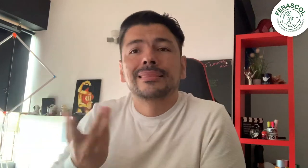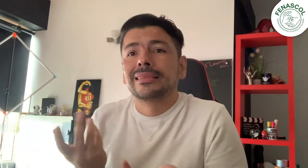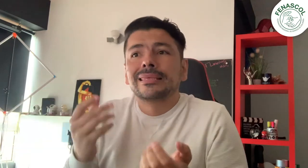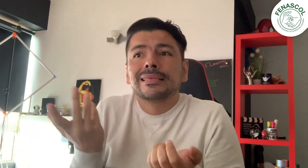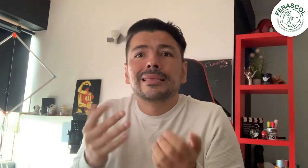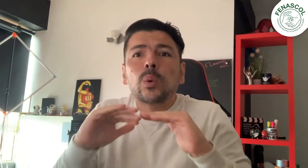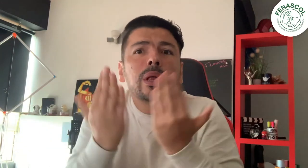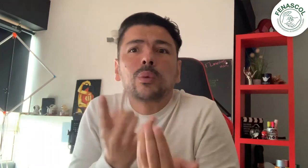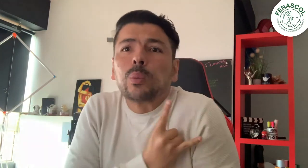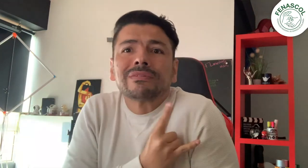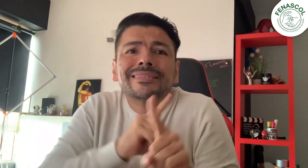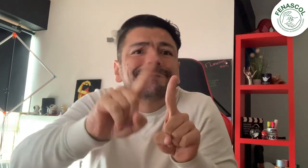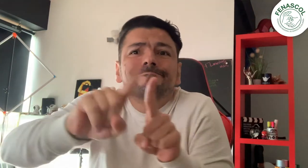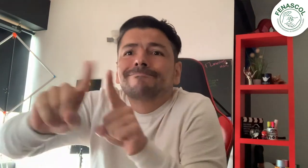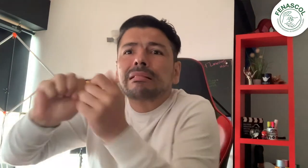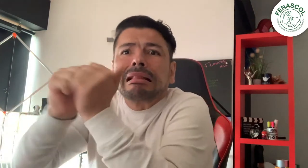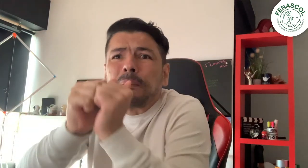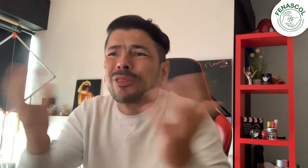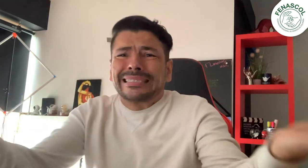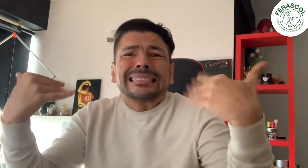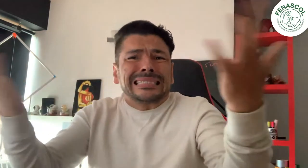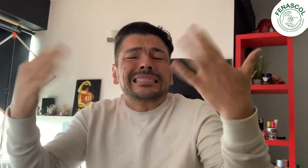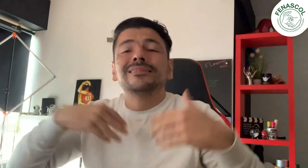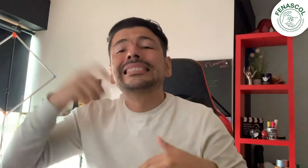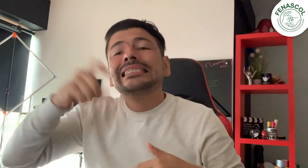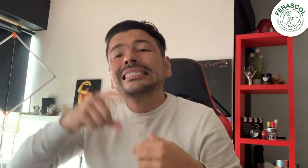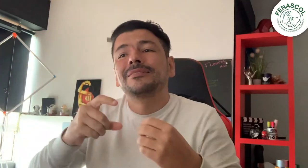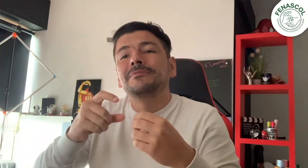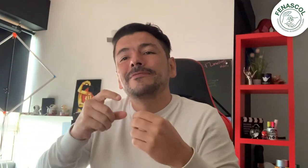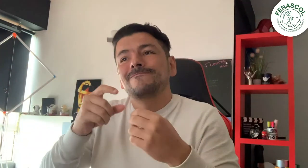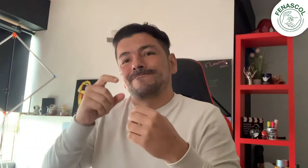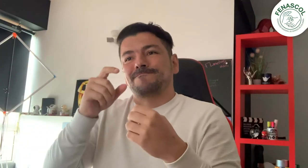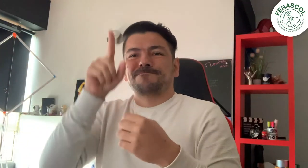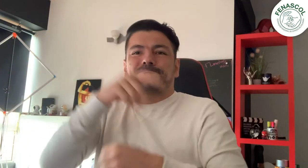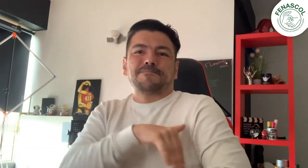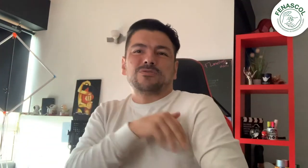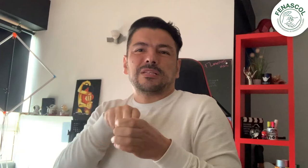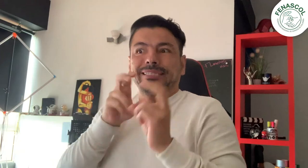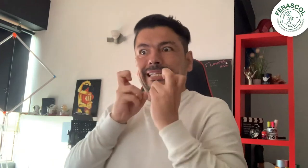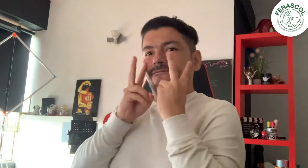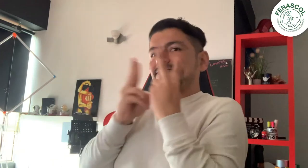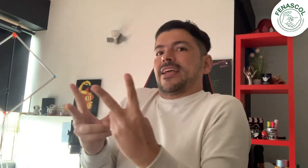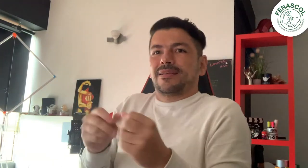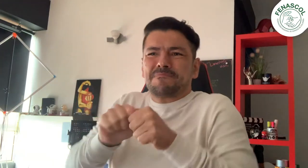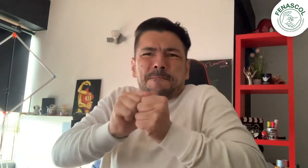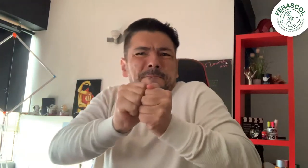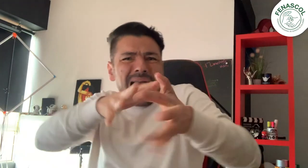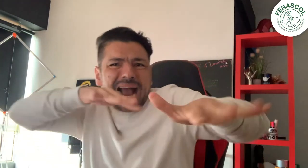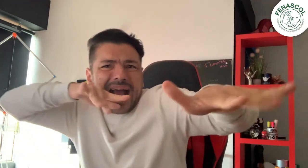no se queden en sus casas. Esperamos a todos los que nos puedan apoyar en esta causa. Familiares, intérpretes, colegios, universidades, deportistas, todos.